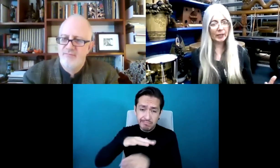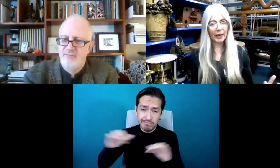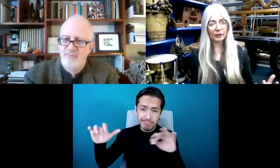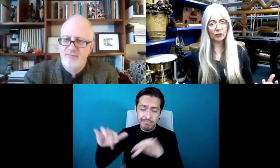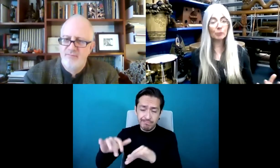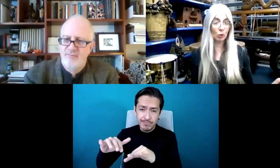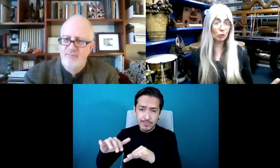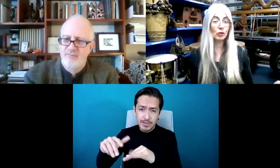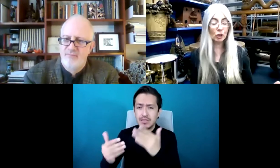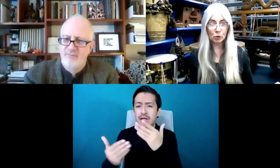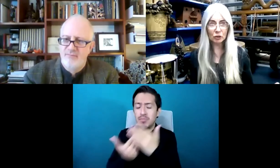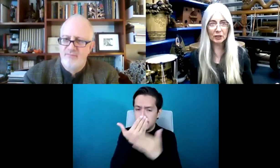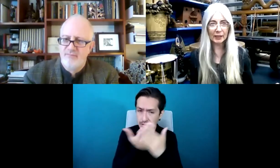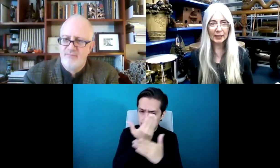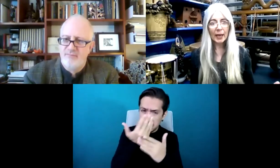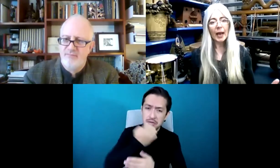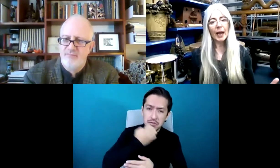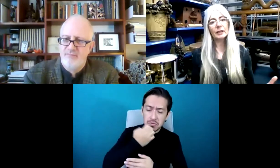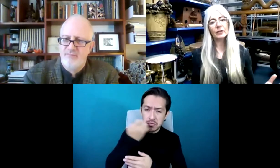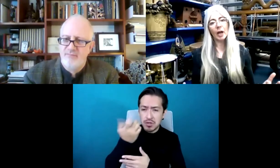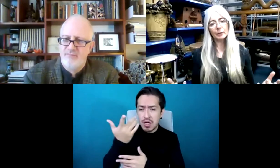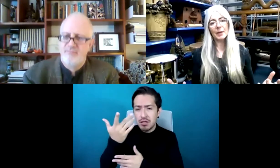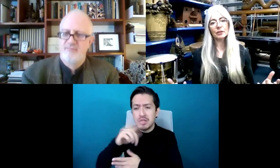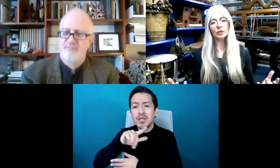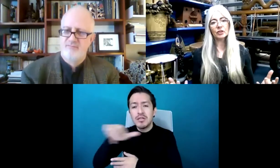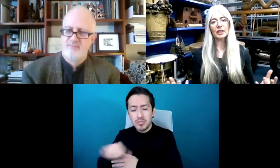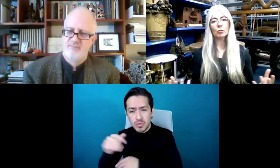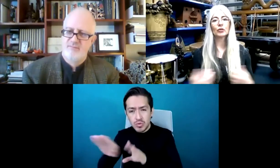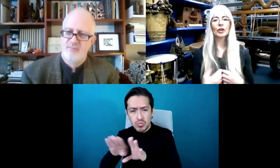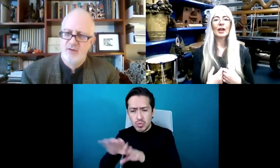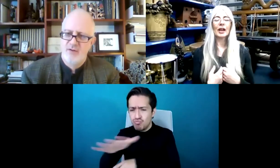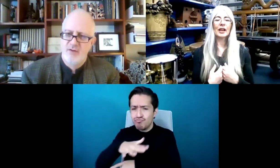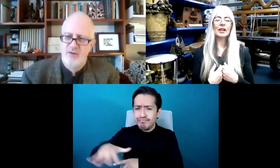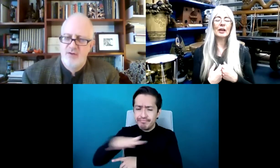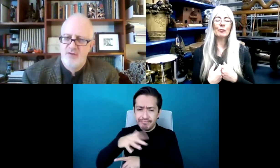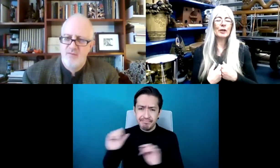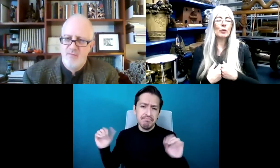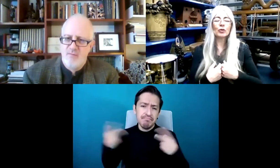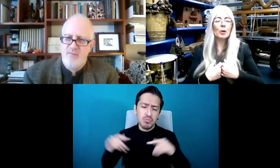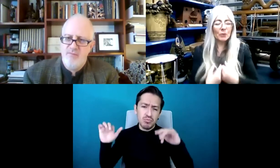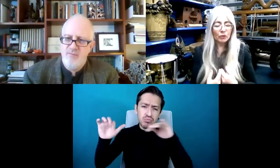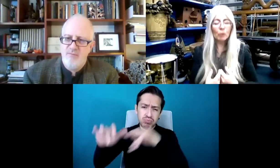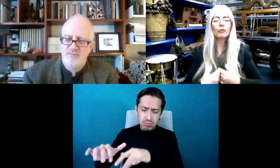y por las tardes y los fines de semana era un espacio comunitario. Y eso significaba